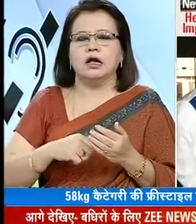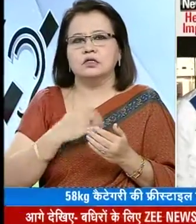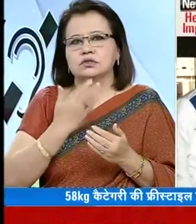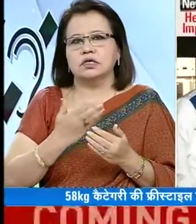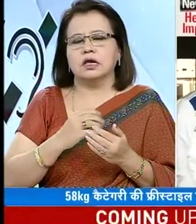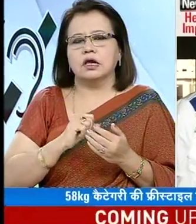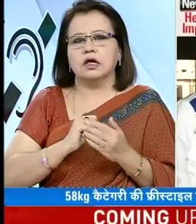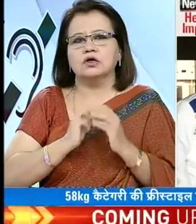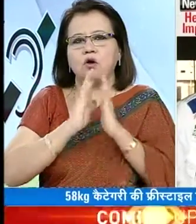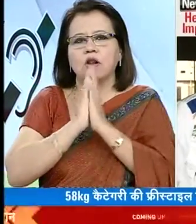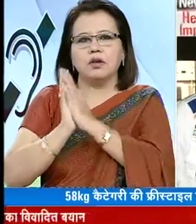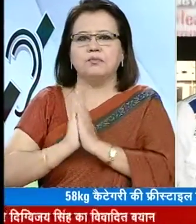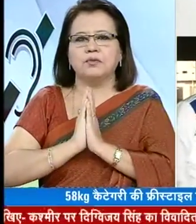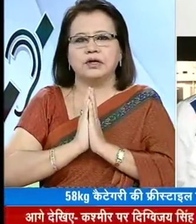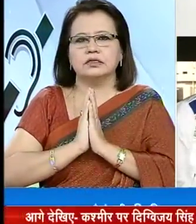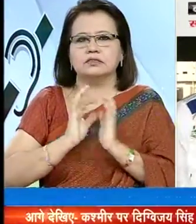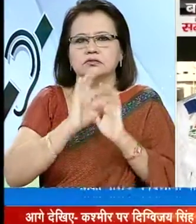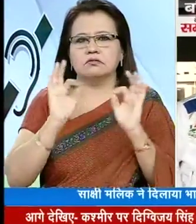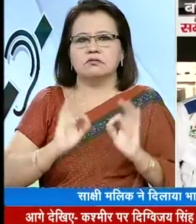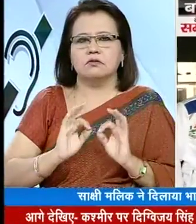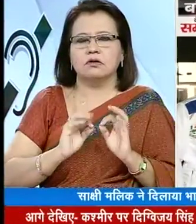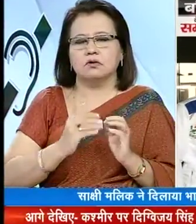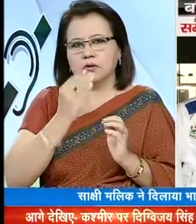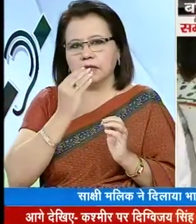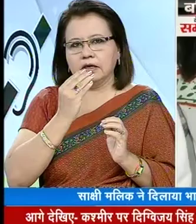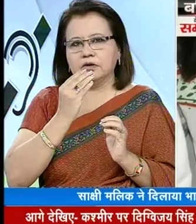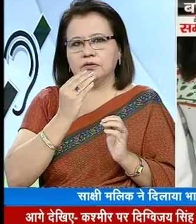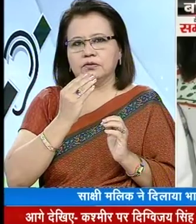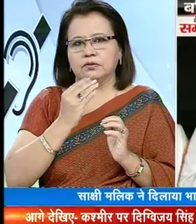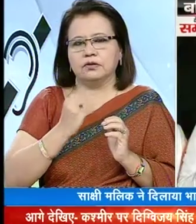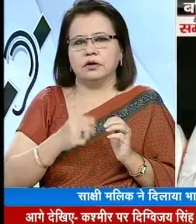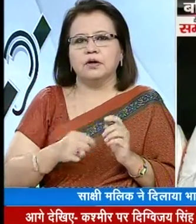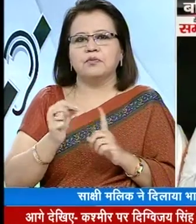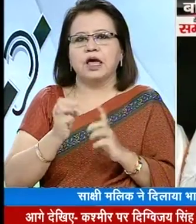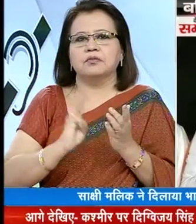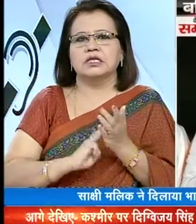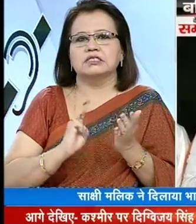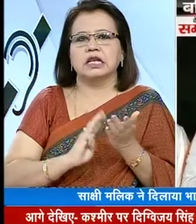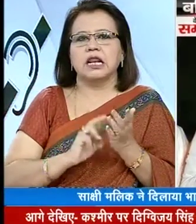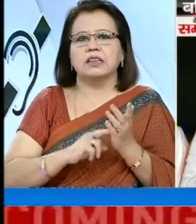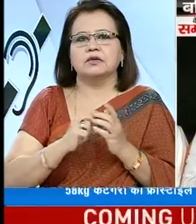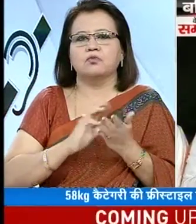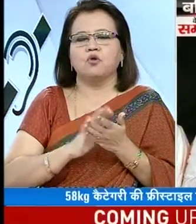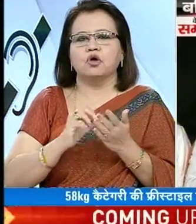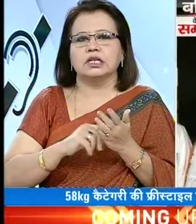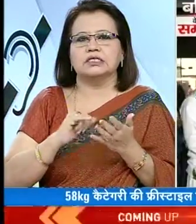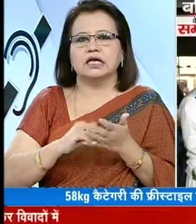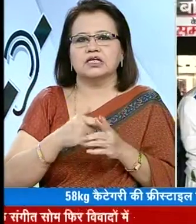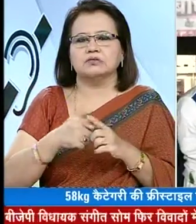समर्थन और दुआउं के लिए सभी देशवासियों का थेंक यू प्राइम निस्टर अंदरेंद्र मोधी ने साक्षी मलिक को